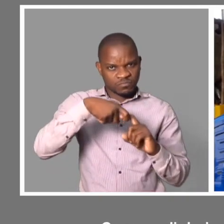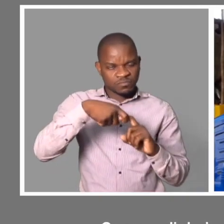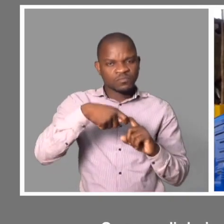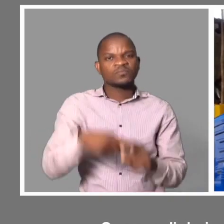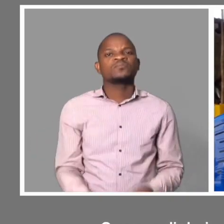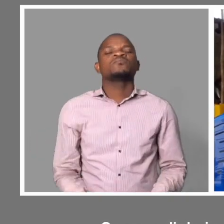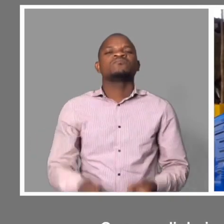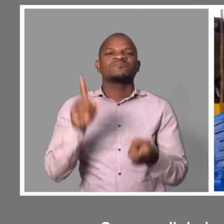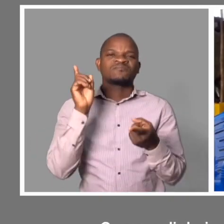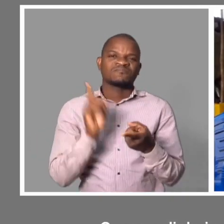saí para poder pedir